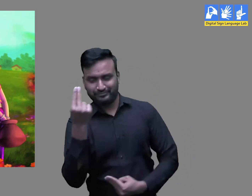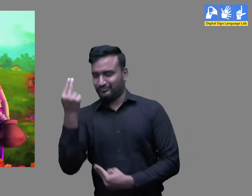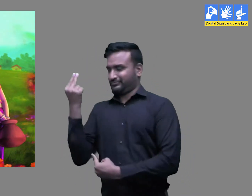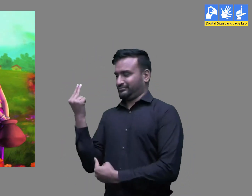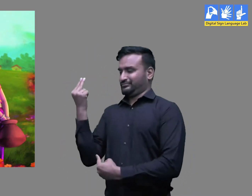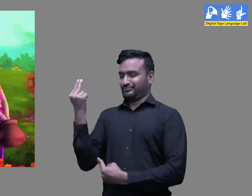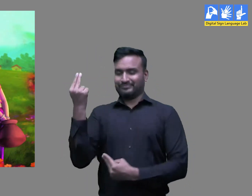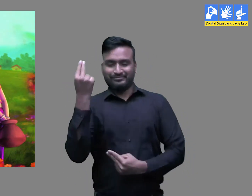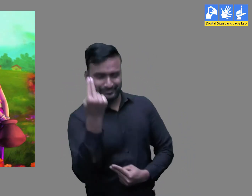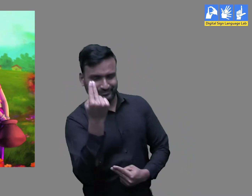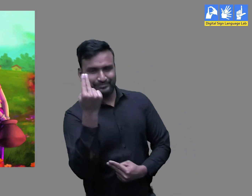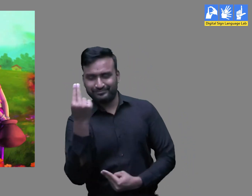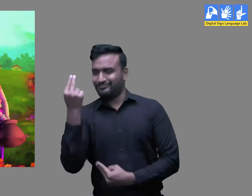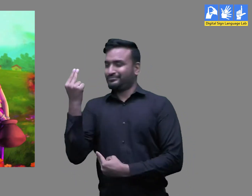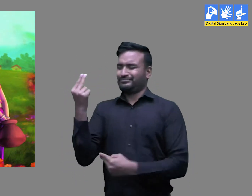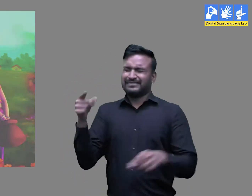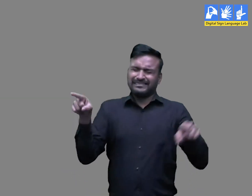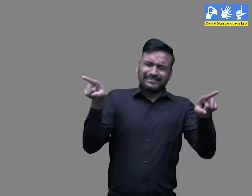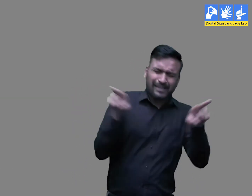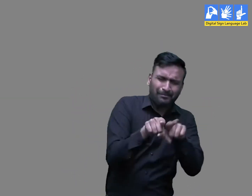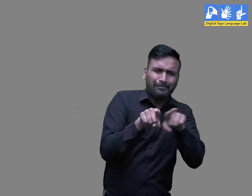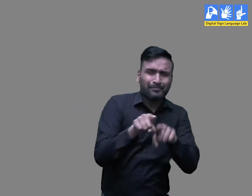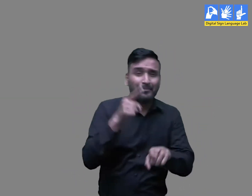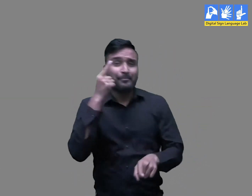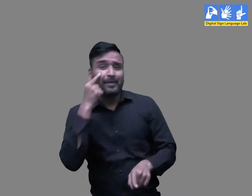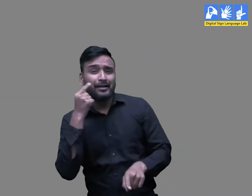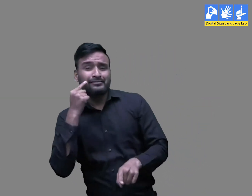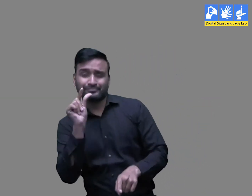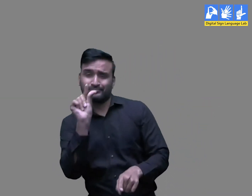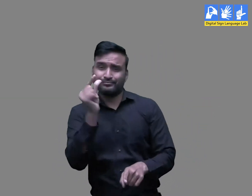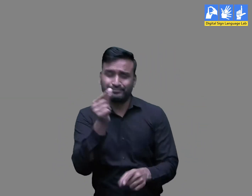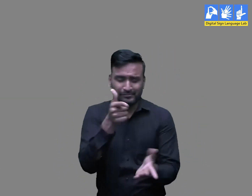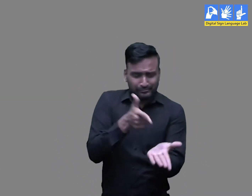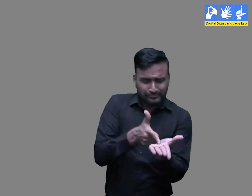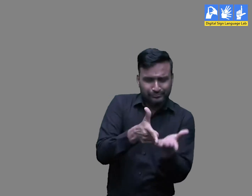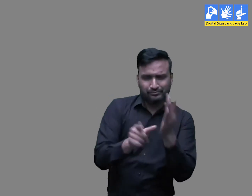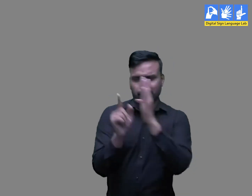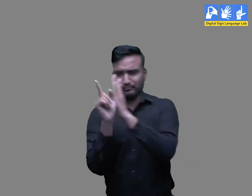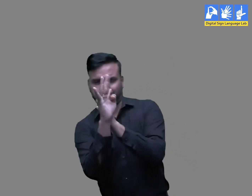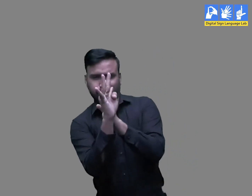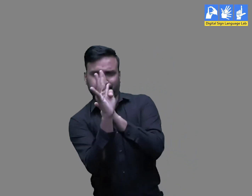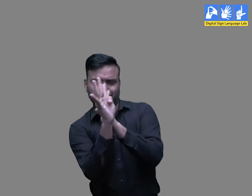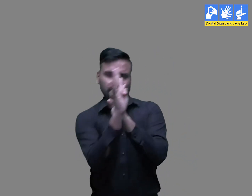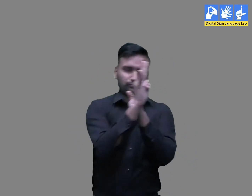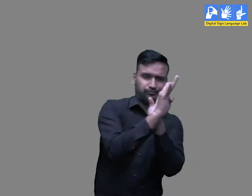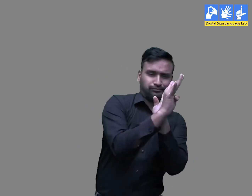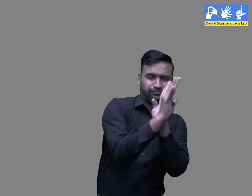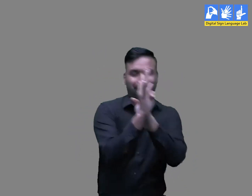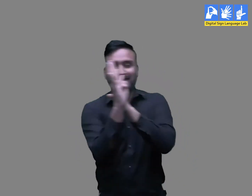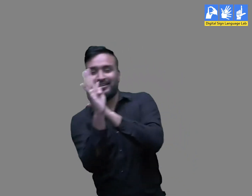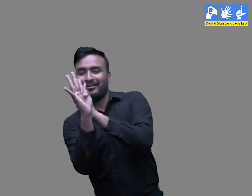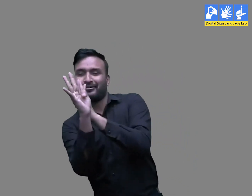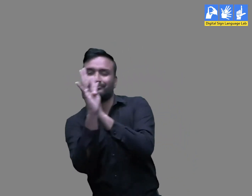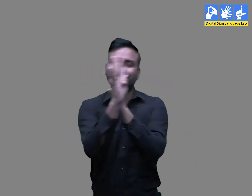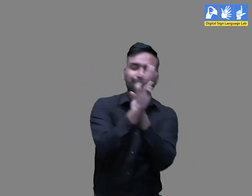धानी चूनर उड़ उड़ जाए धानी चूनर उड़ उड़ जाए